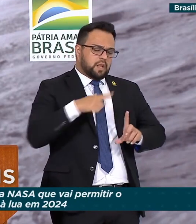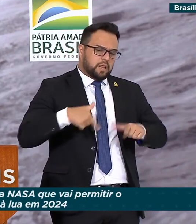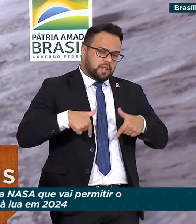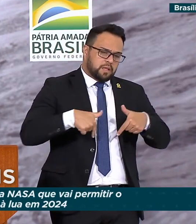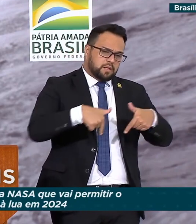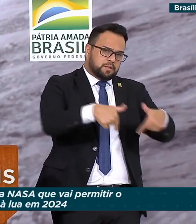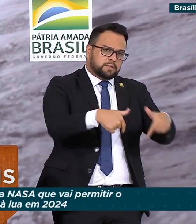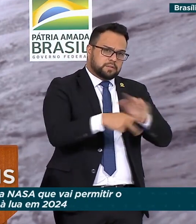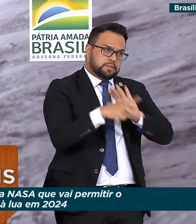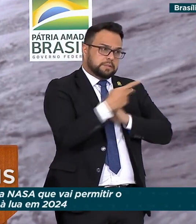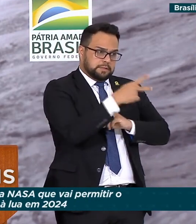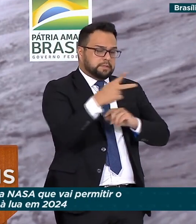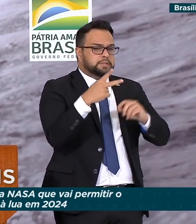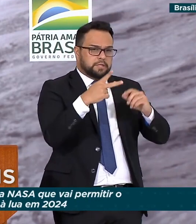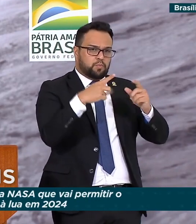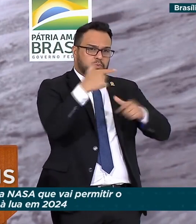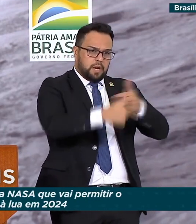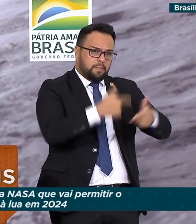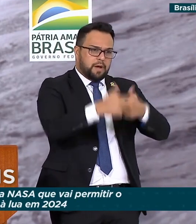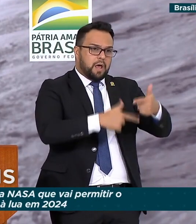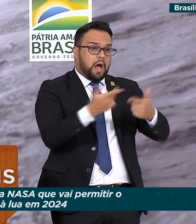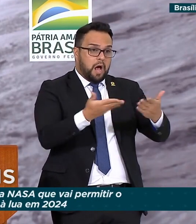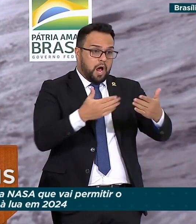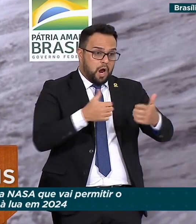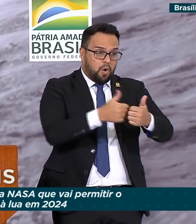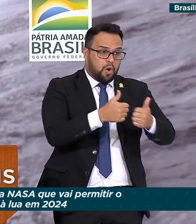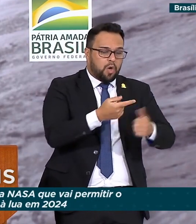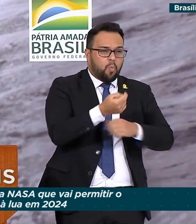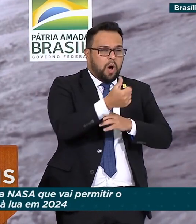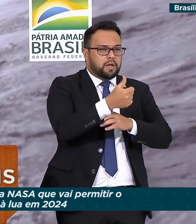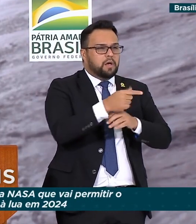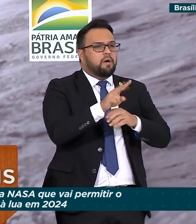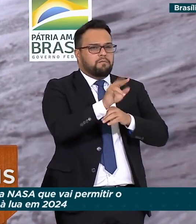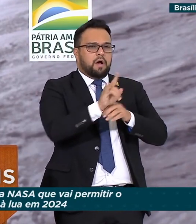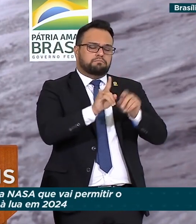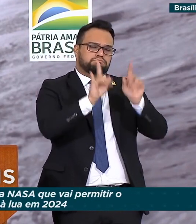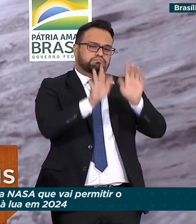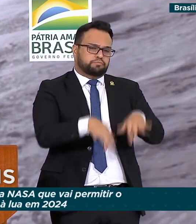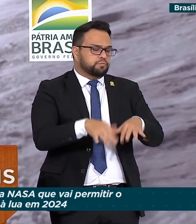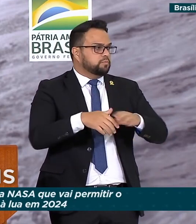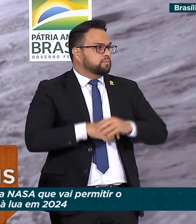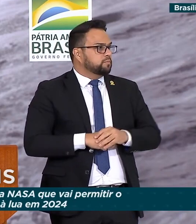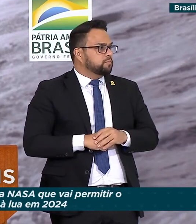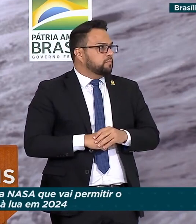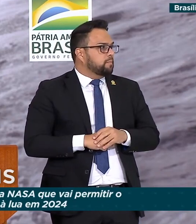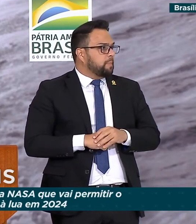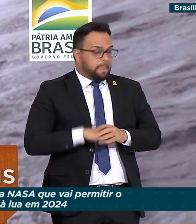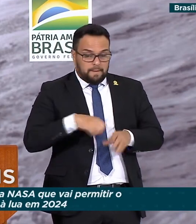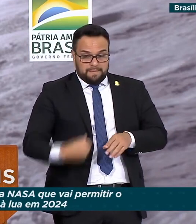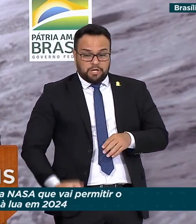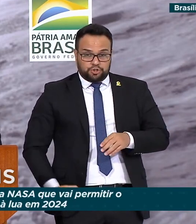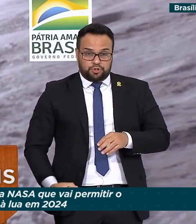fez, e posso dizer isso porque a Exª se aproxima agora do fim da sua missão, como o senhor mesmo anunciou.